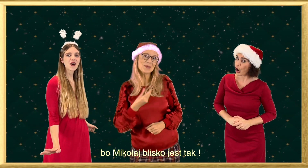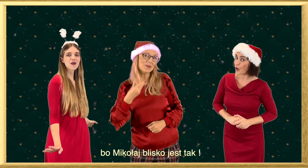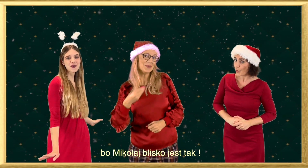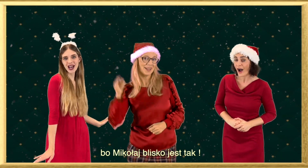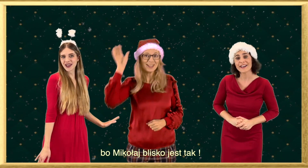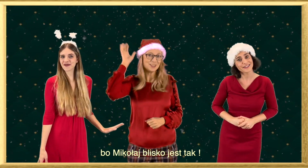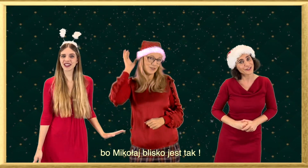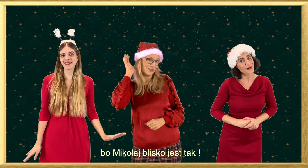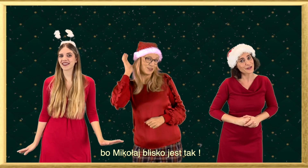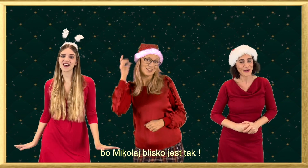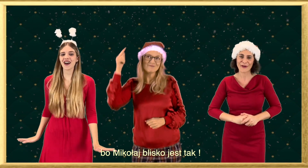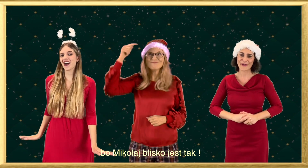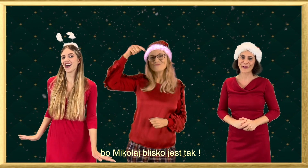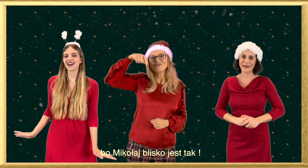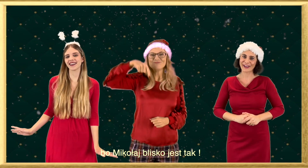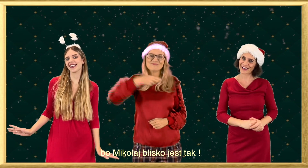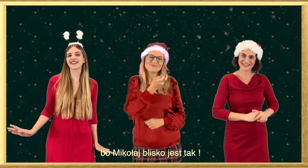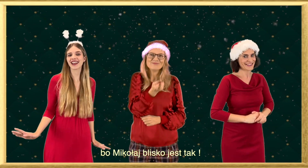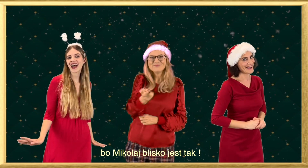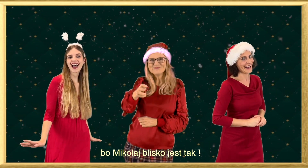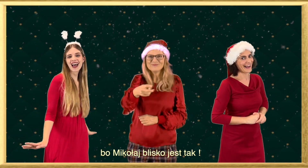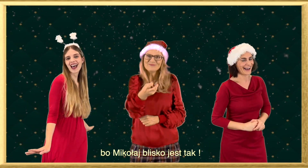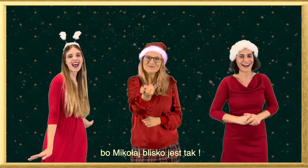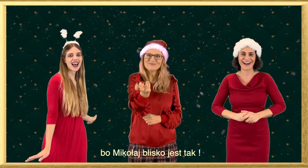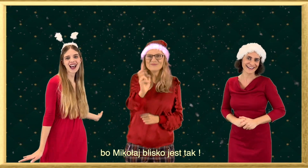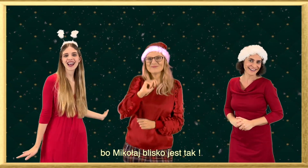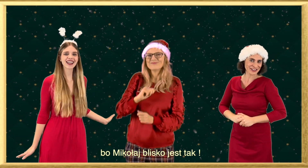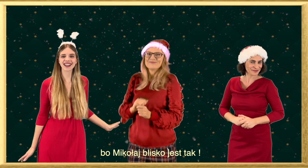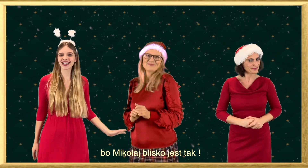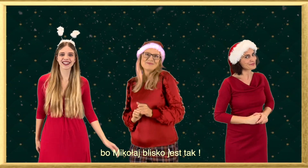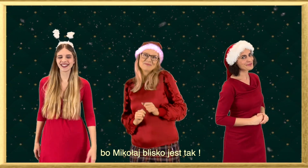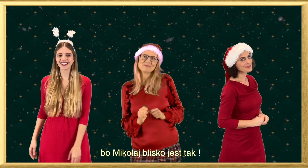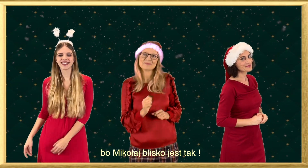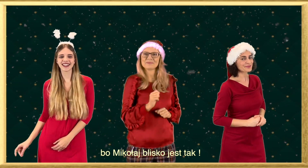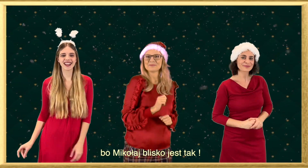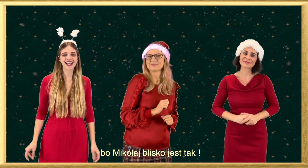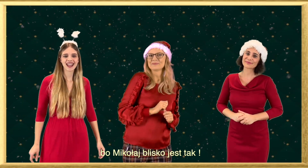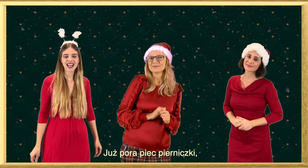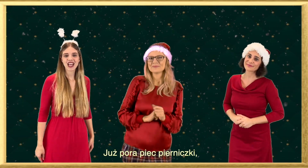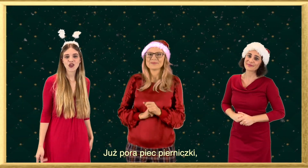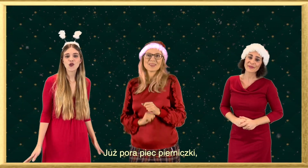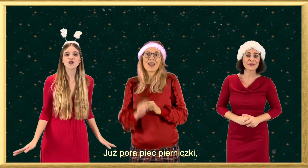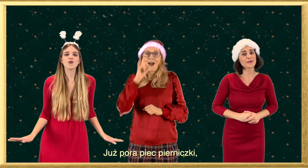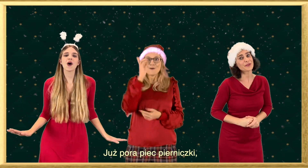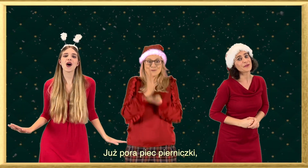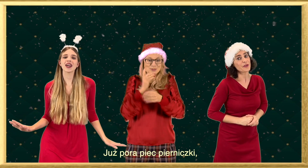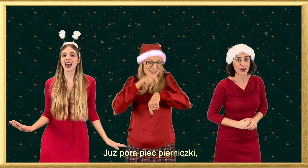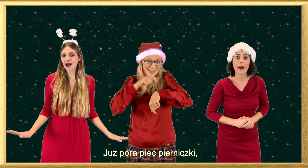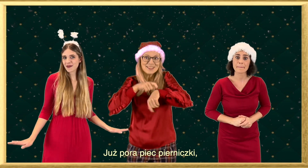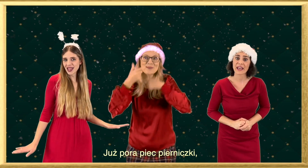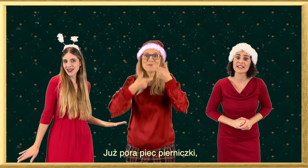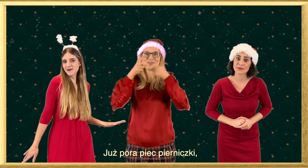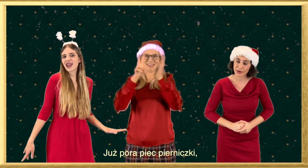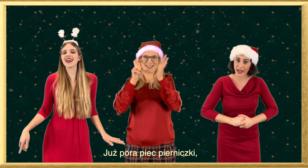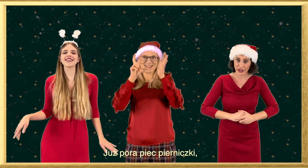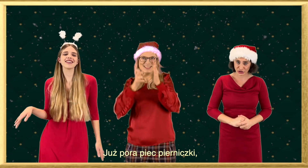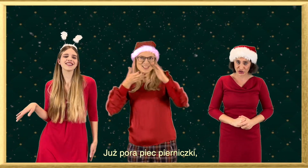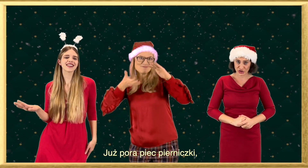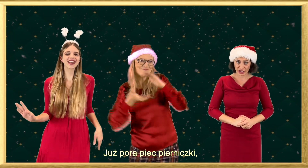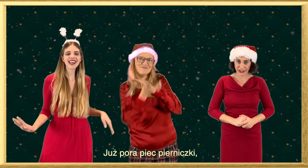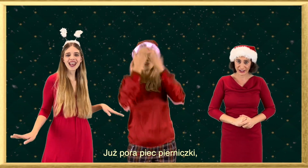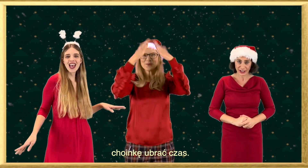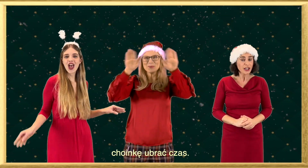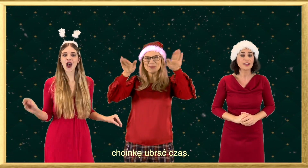Mikołaj blisko jest tak Już urapięc